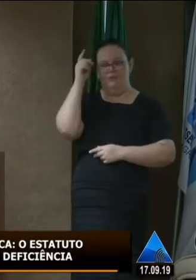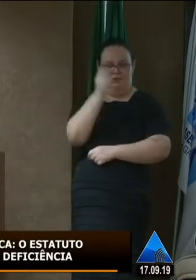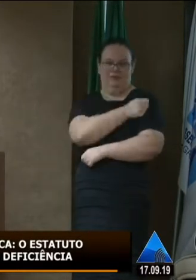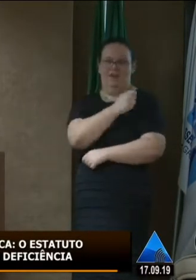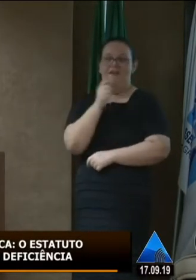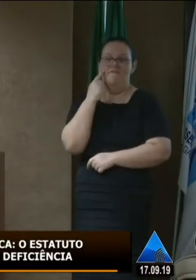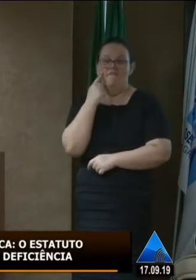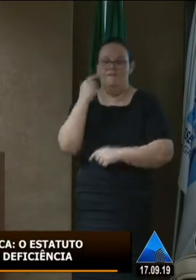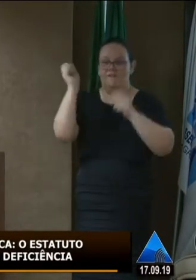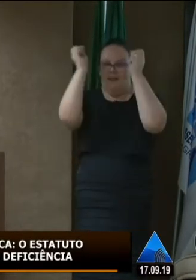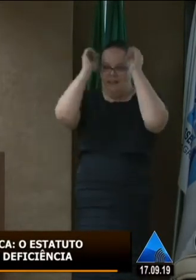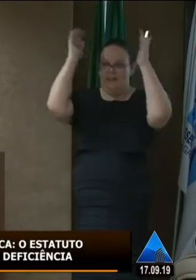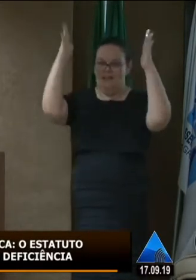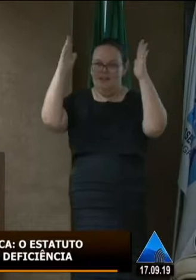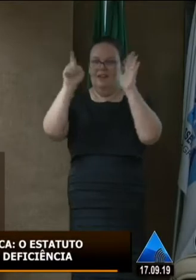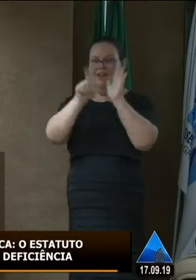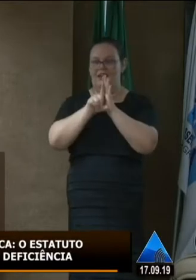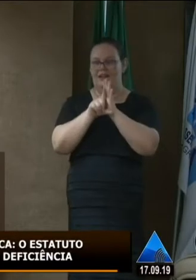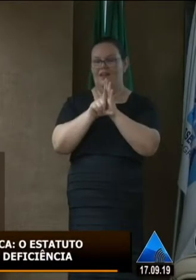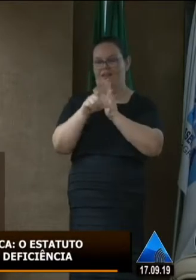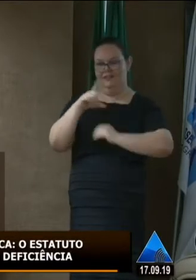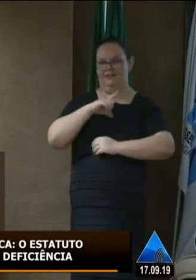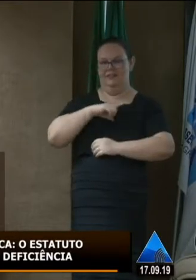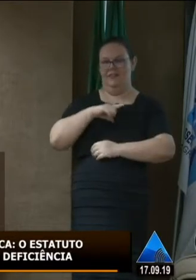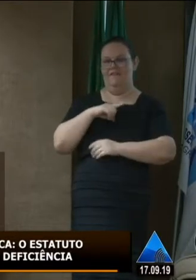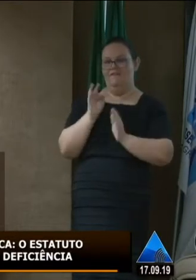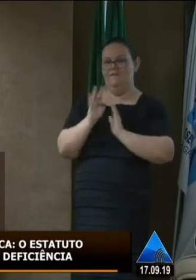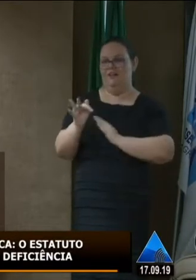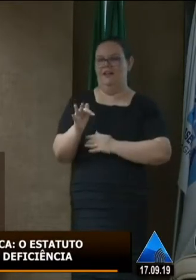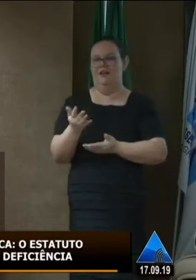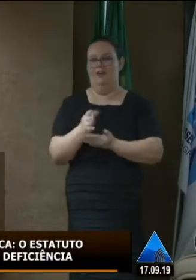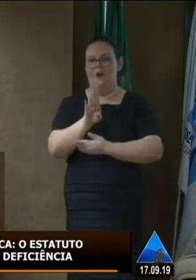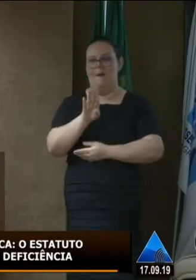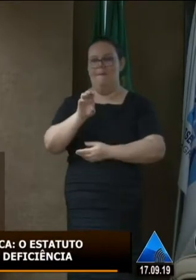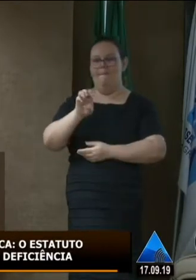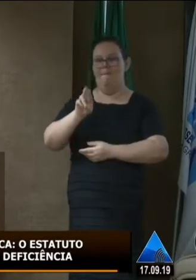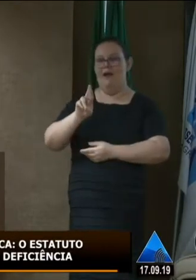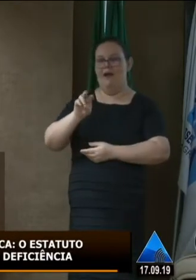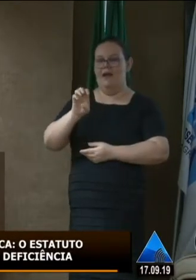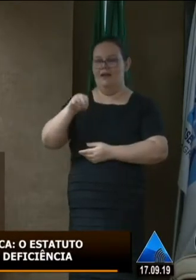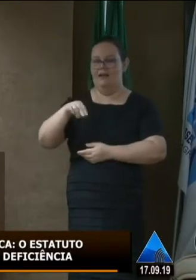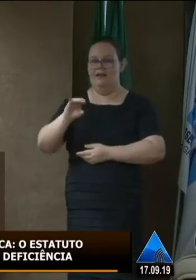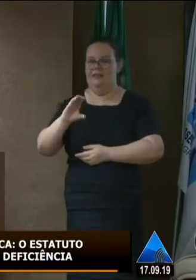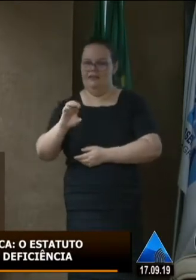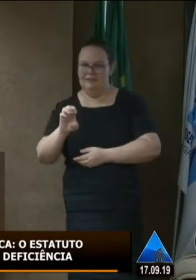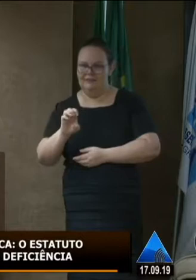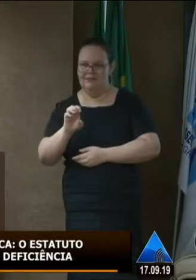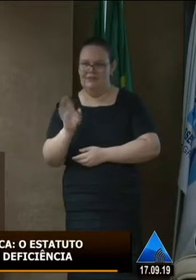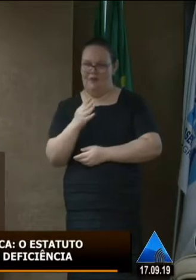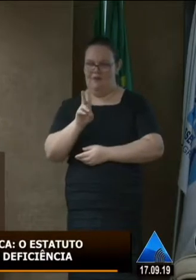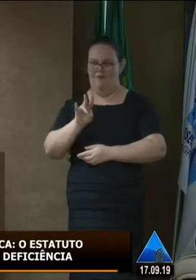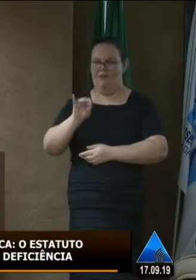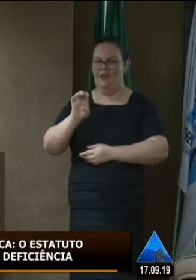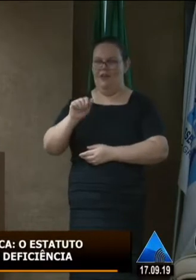temos a lei federal a lei Berenice Piana temos uma lei estadual vários municípios hoje já criaram sua lei